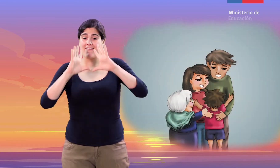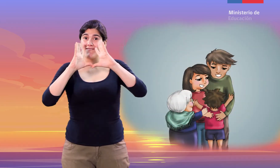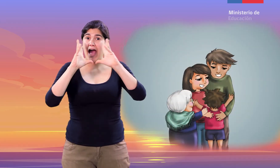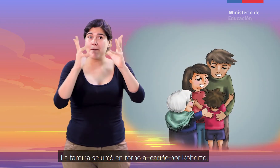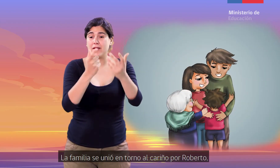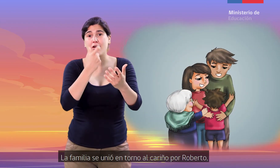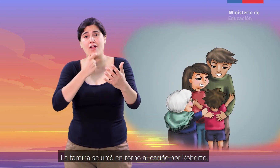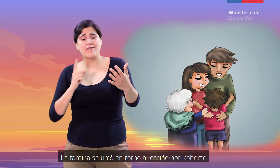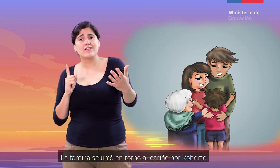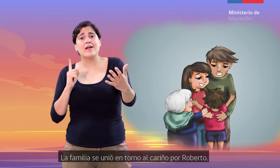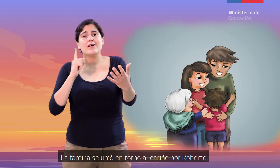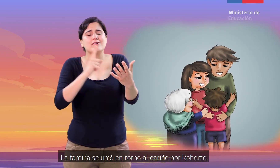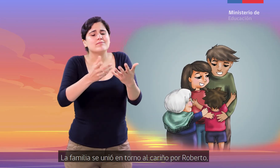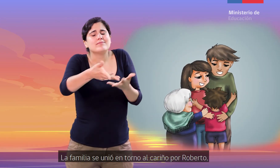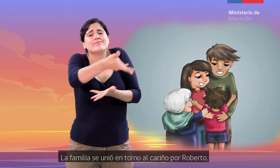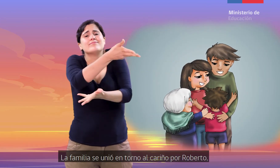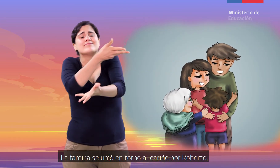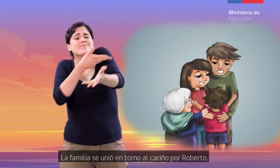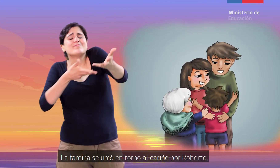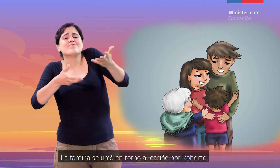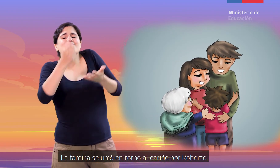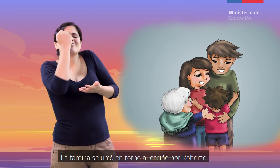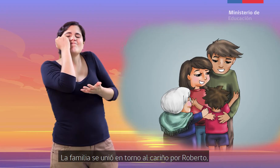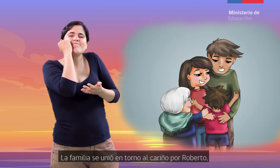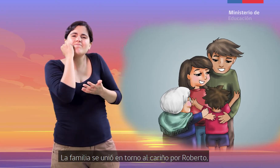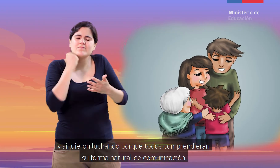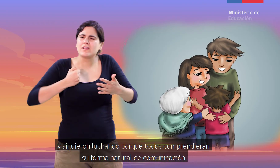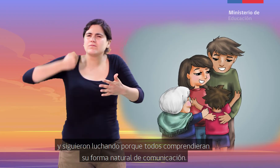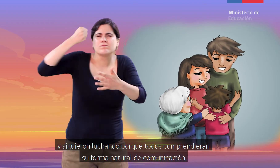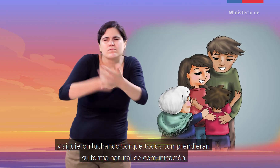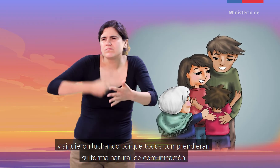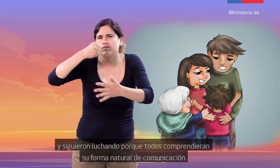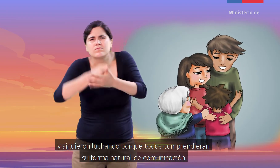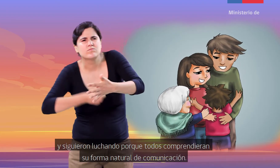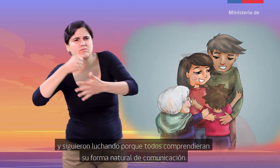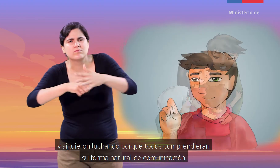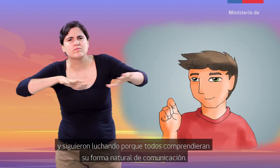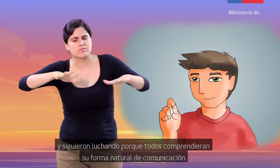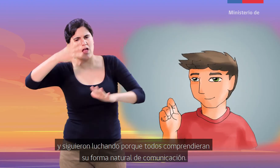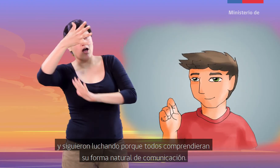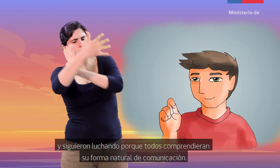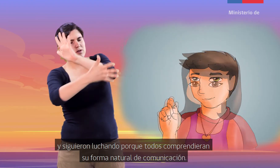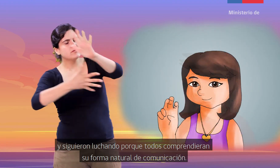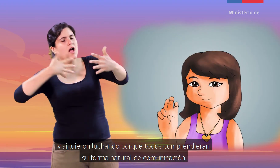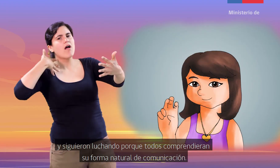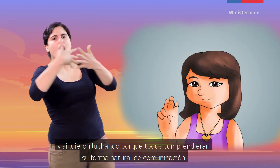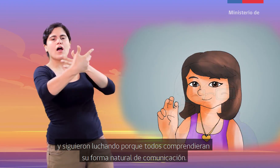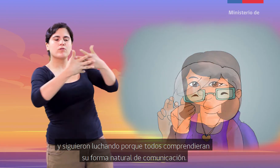La familia se unió en torno al cariño por Roberto y siguieron luchando porque todos comprendieran su forma natural